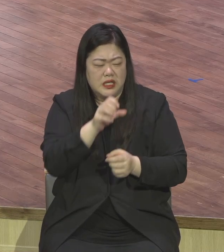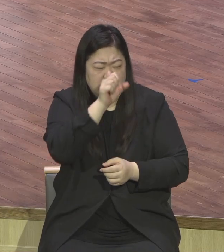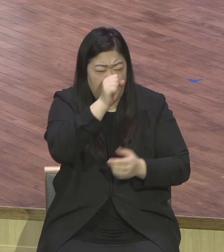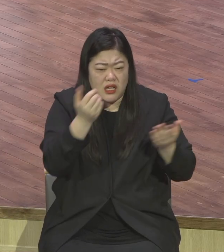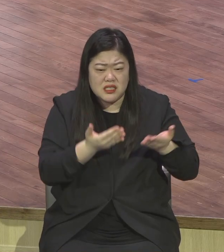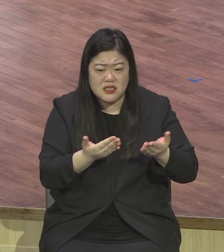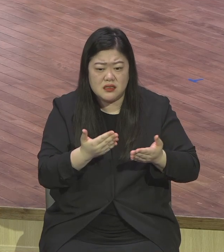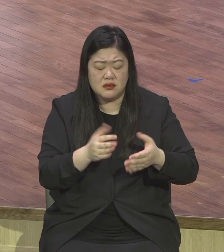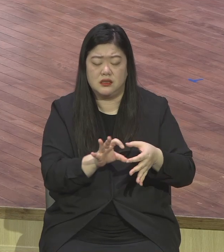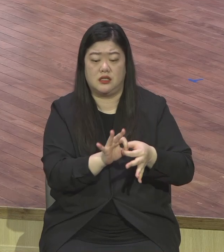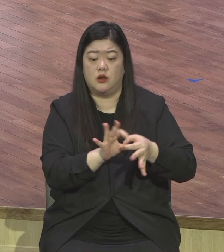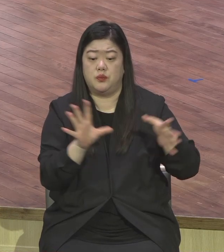이걸 모르는 겁니다.